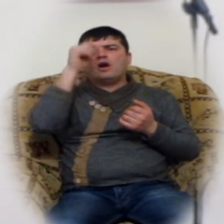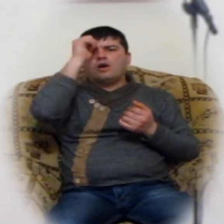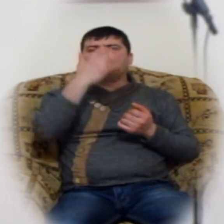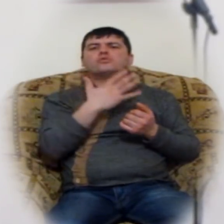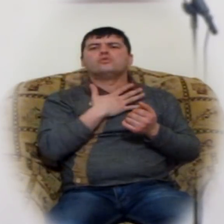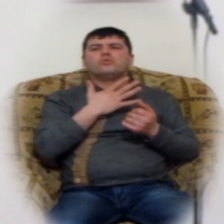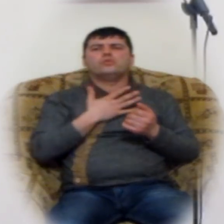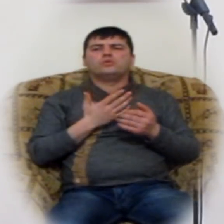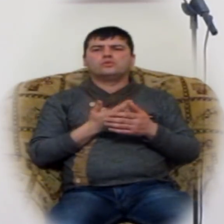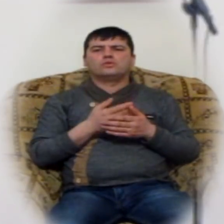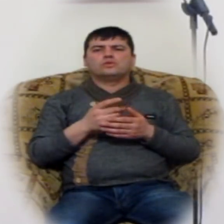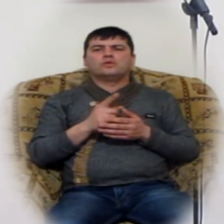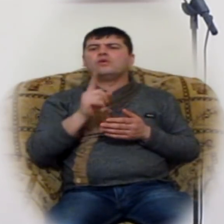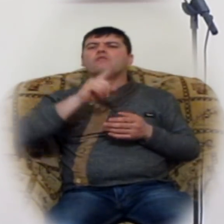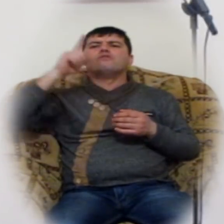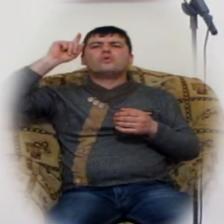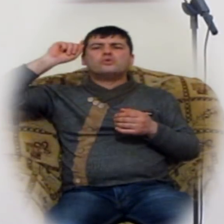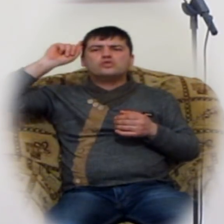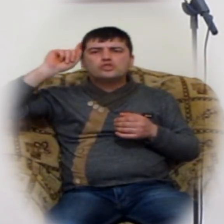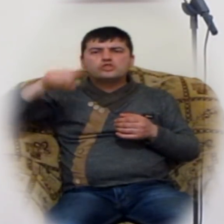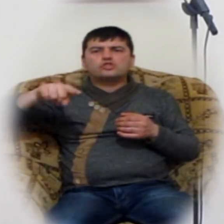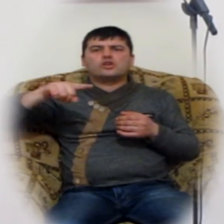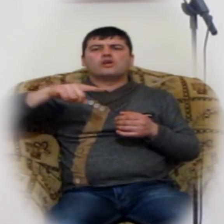Որ ճանարչենք այն բաները,